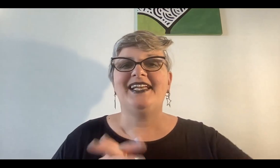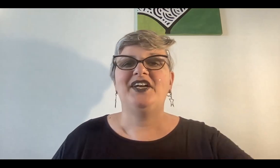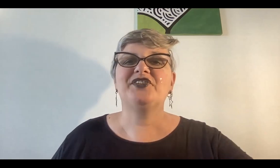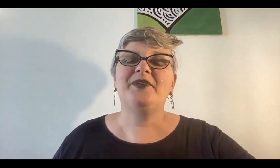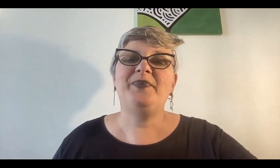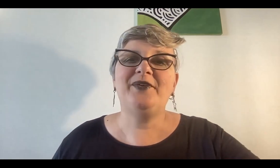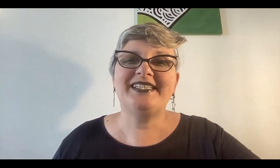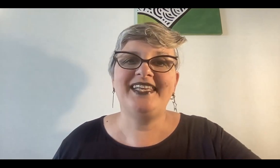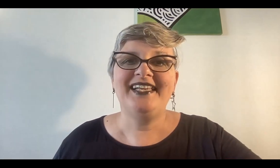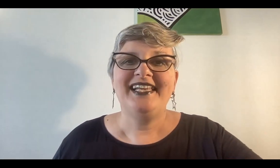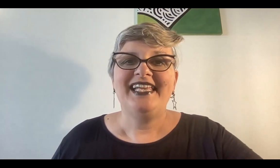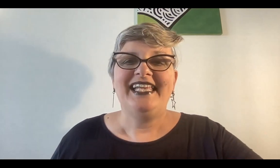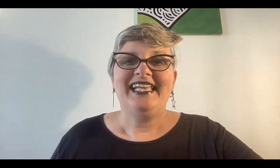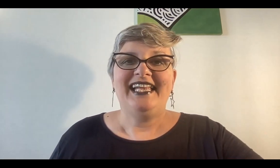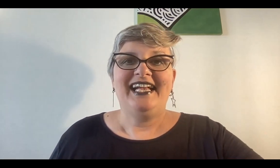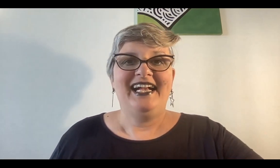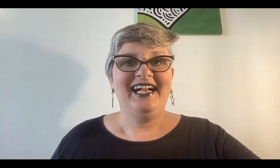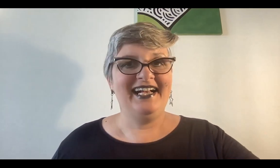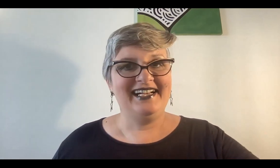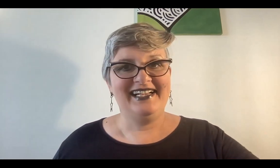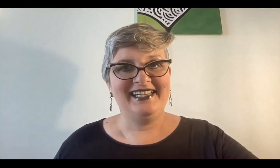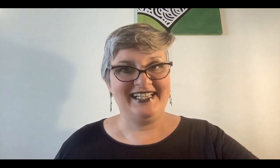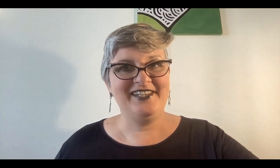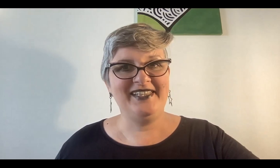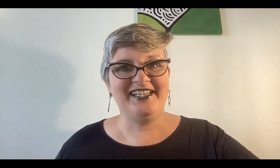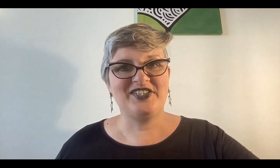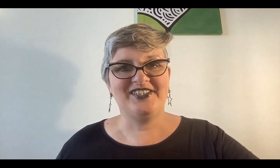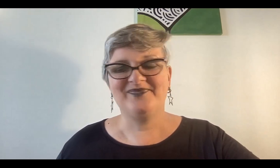los espero allí ha sido intenso